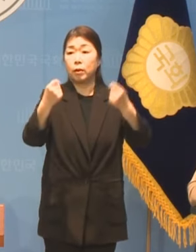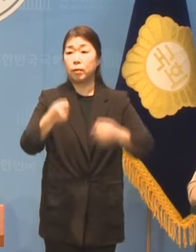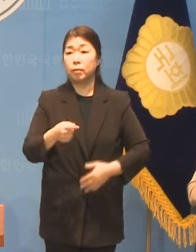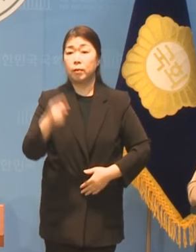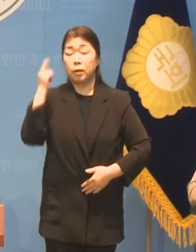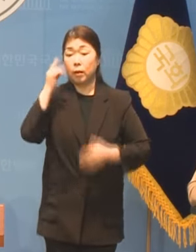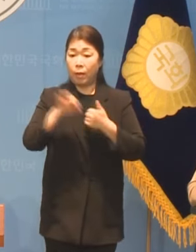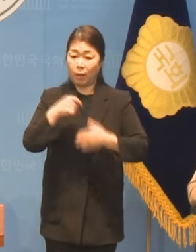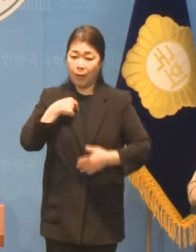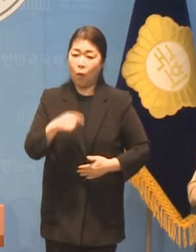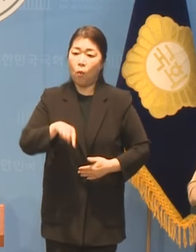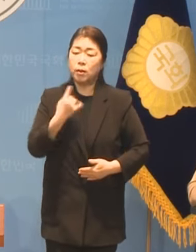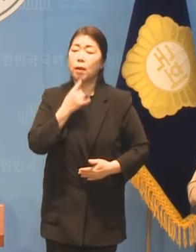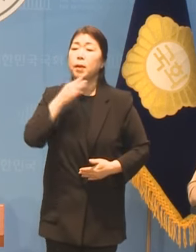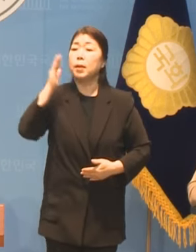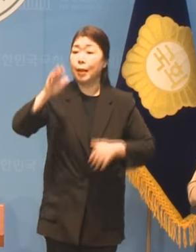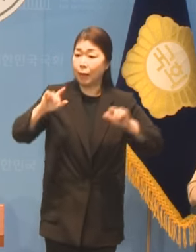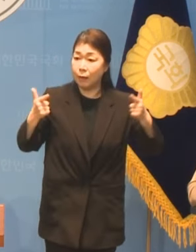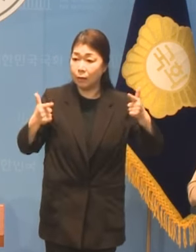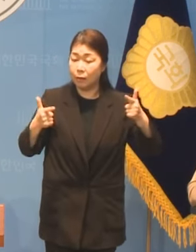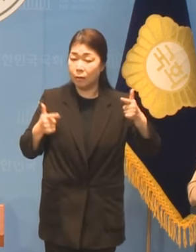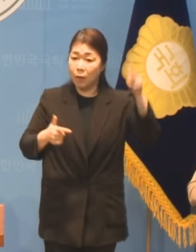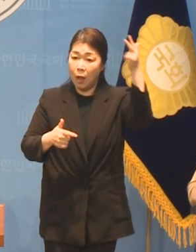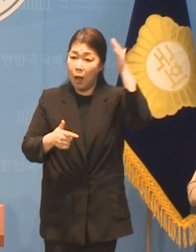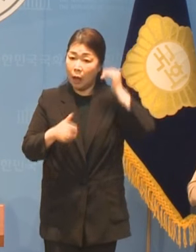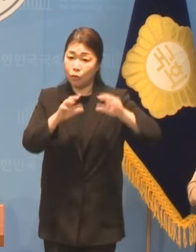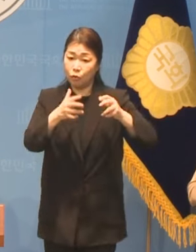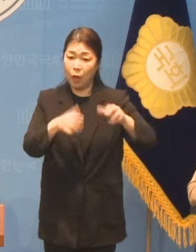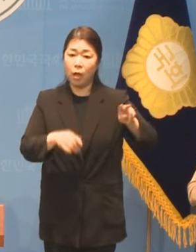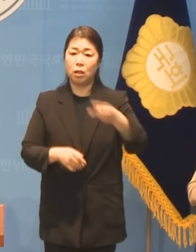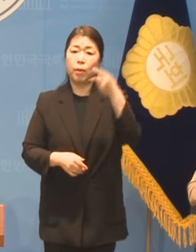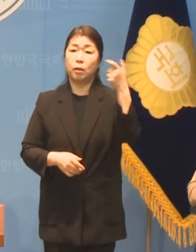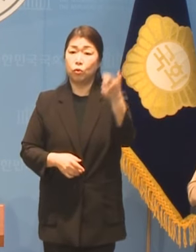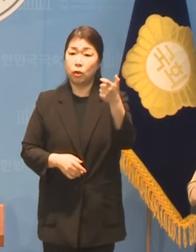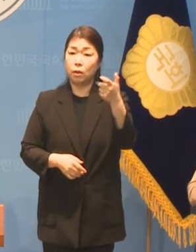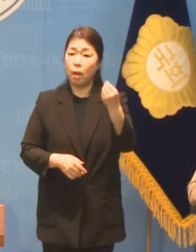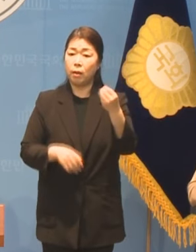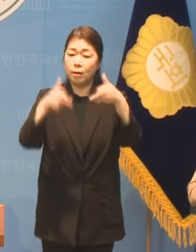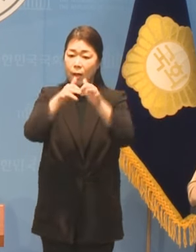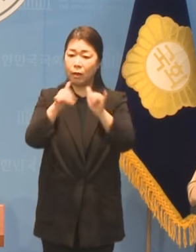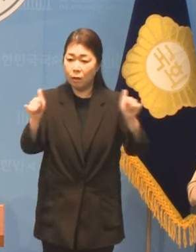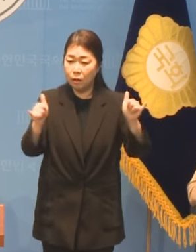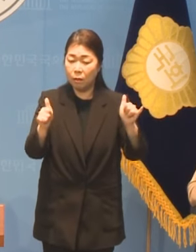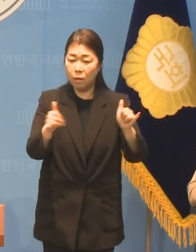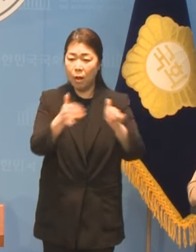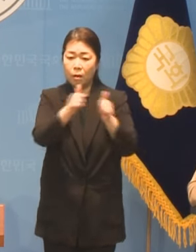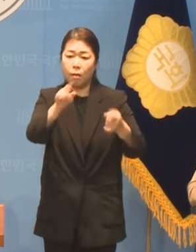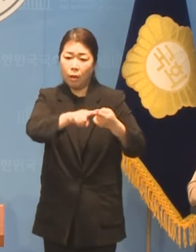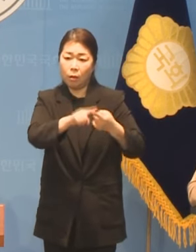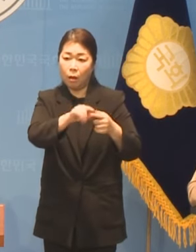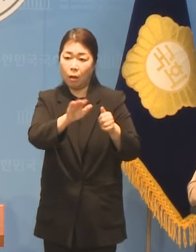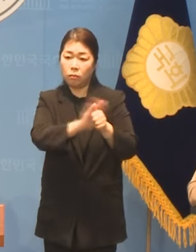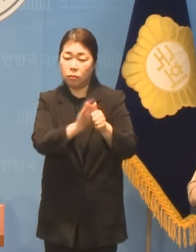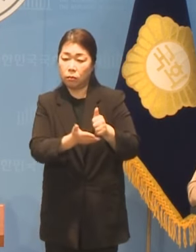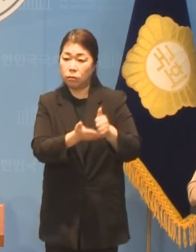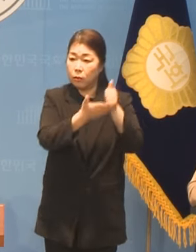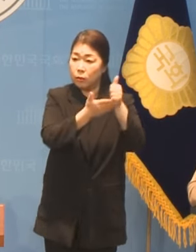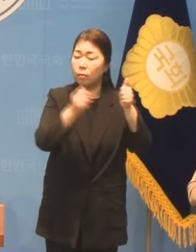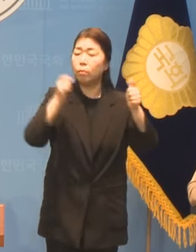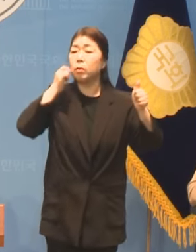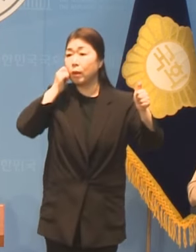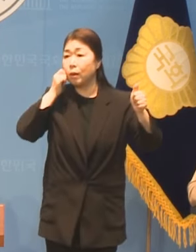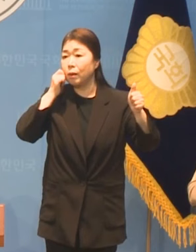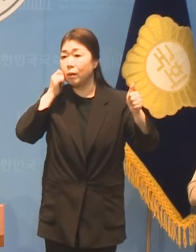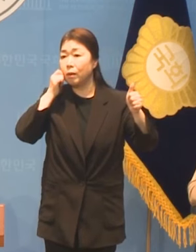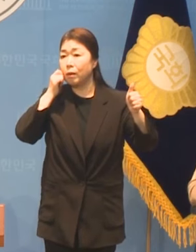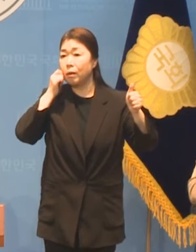저만의 이야기가 아닙니다 대한민국의 260만 장애인이 최소한 인간다운 삶을 살기 위해 진락 같은